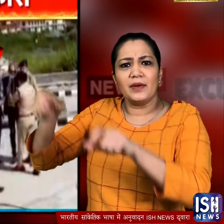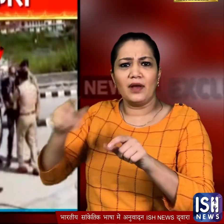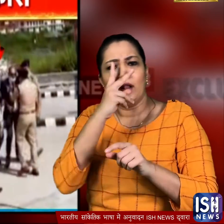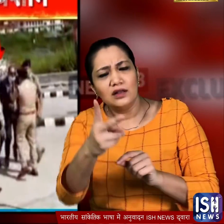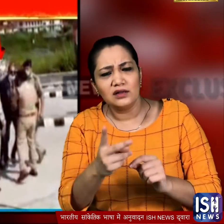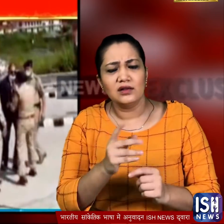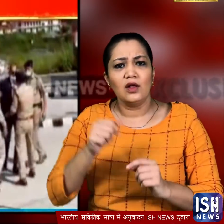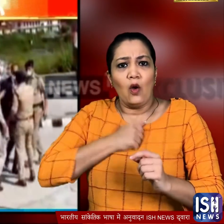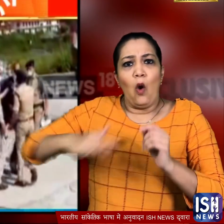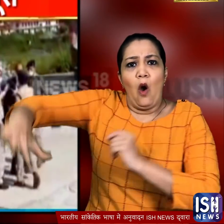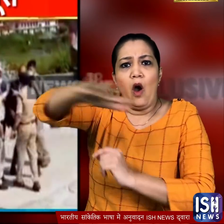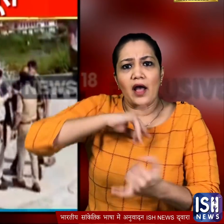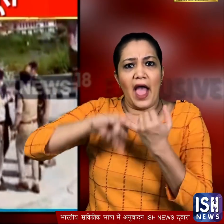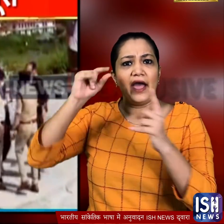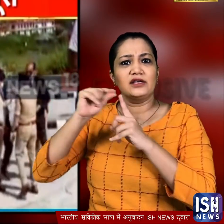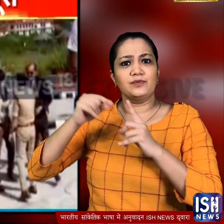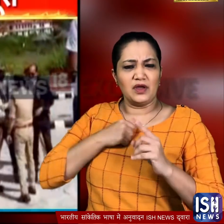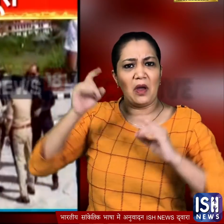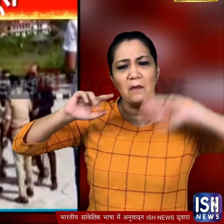जो अपने इलाके के एसपी की पिटाई होते देख भढ़क गए